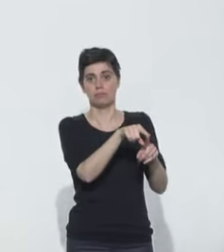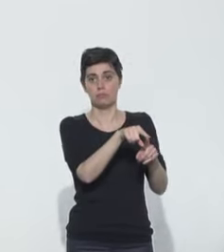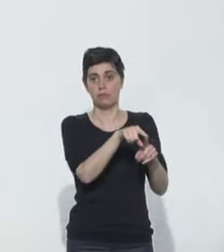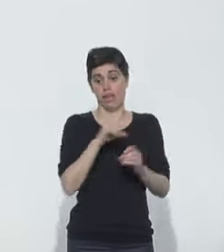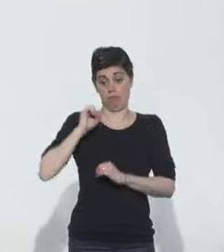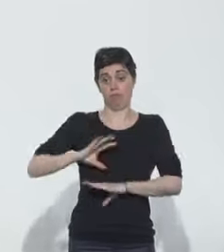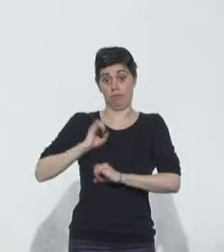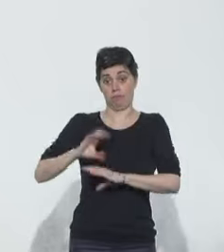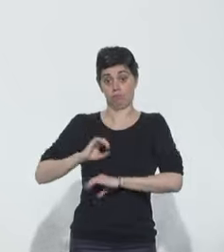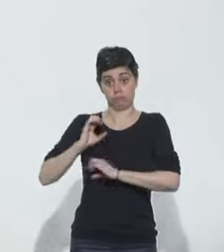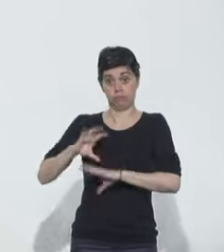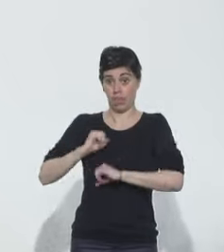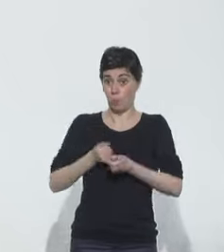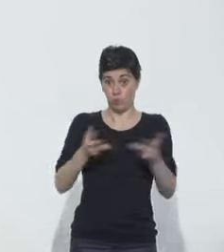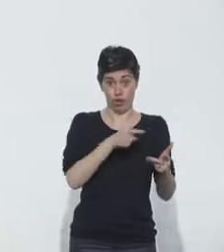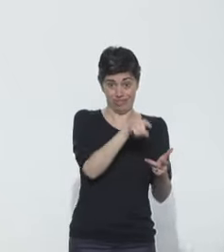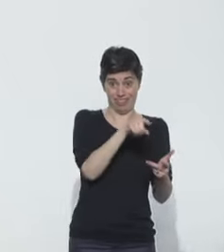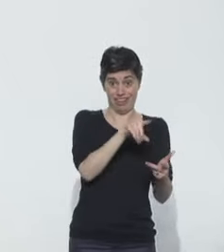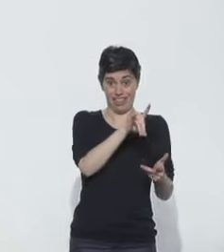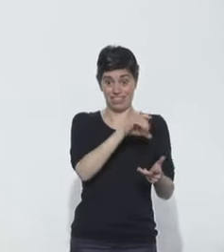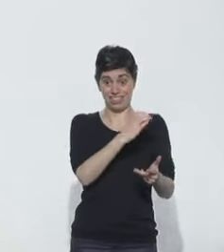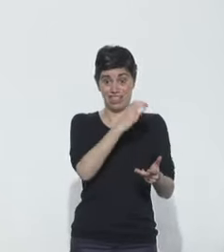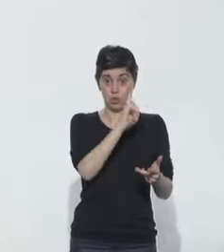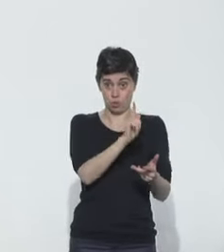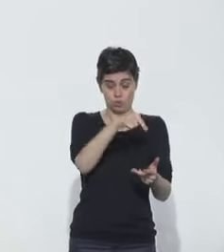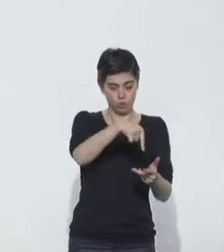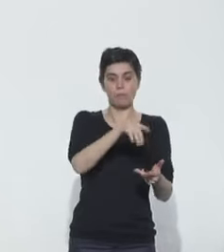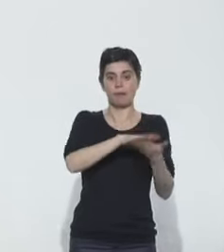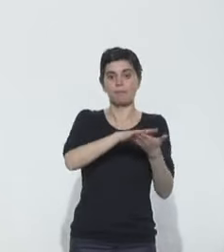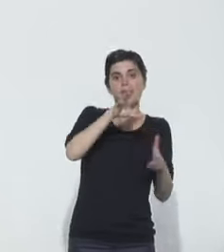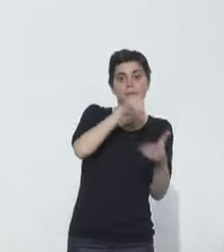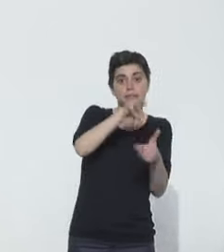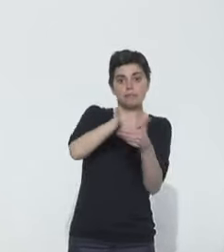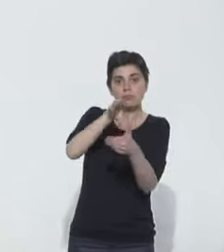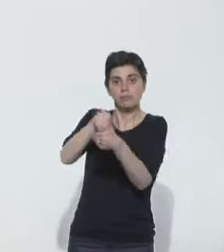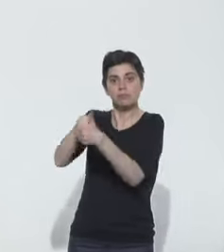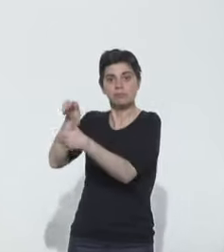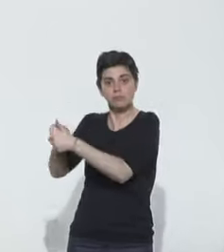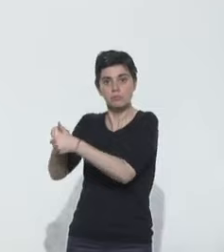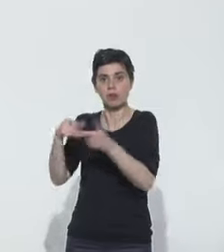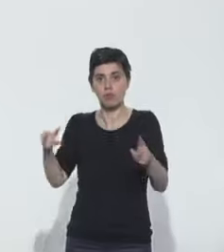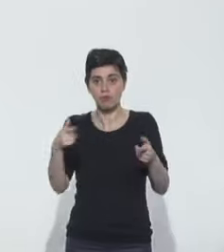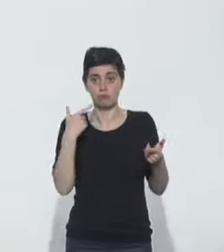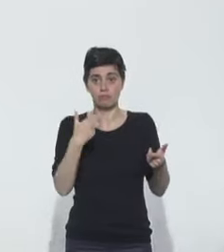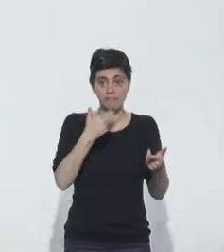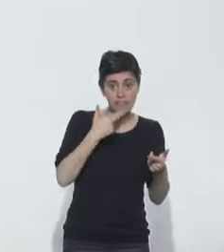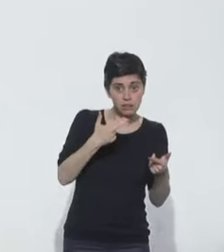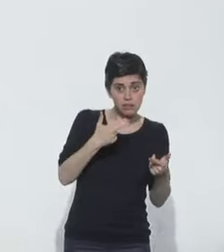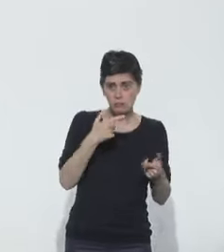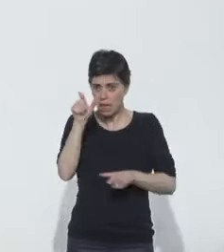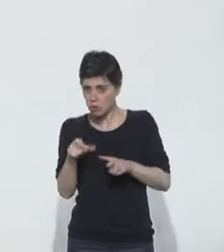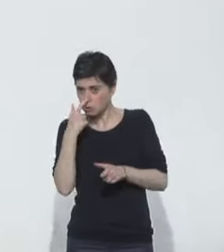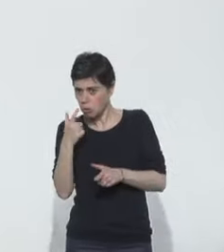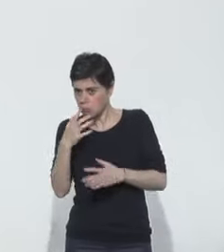randomisés en France. L'intérêt étant effectivement d'avoir rapidement des données scientifiques sur l'efficacité et la tolérance de cette